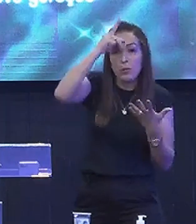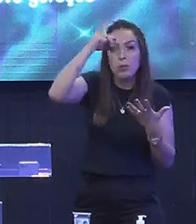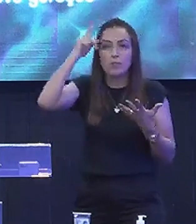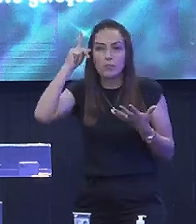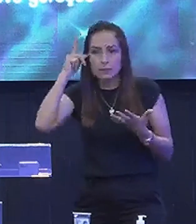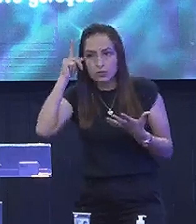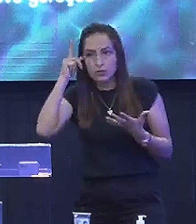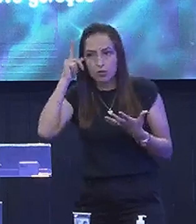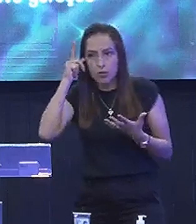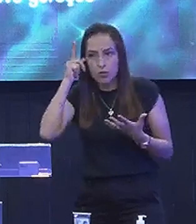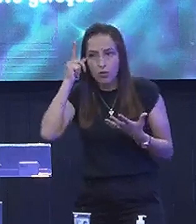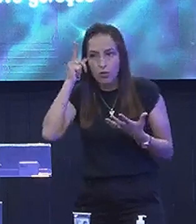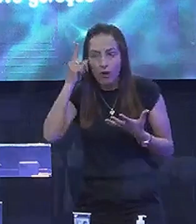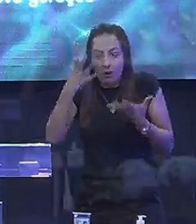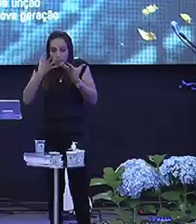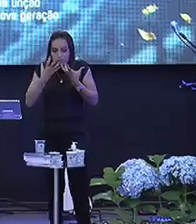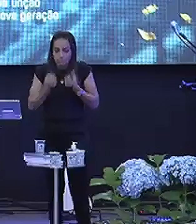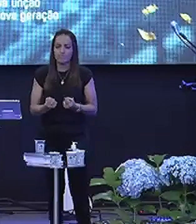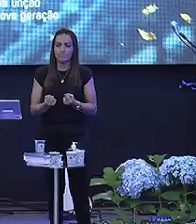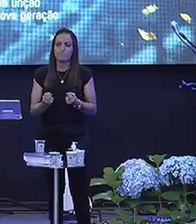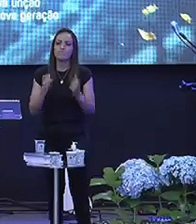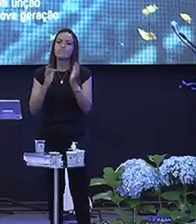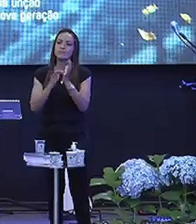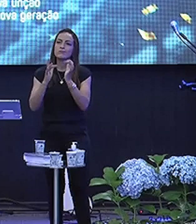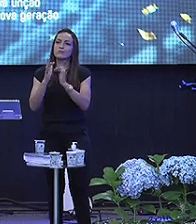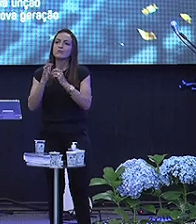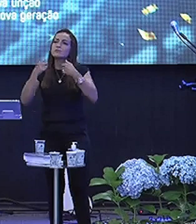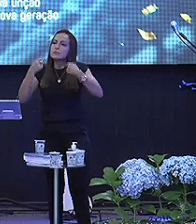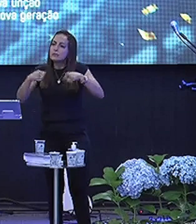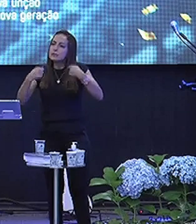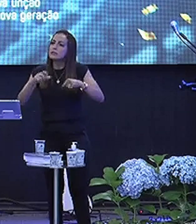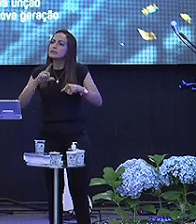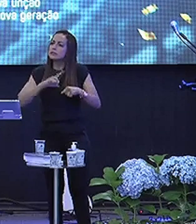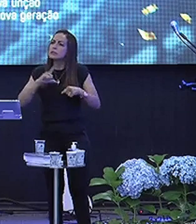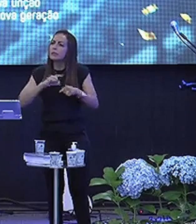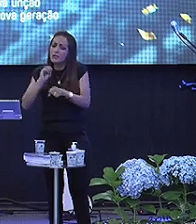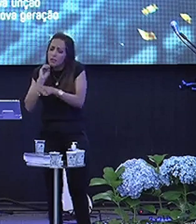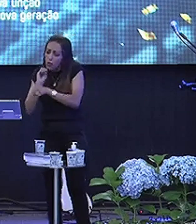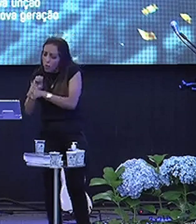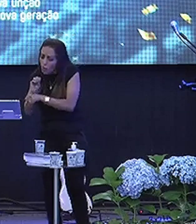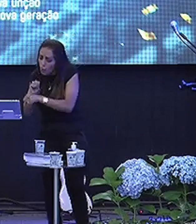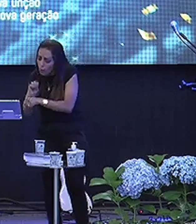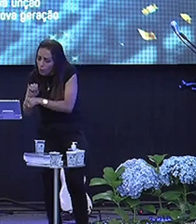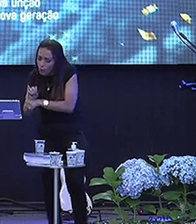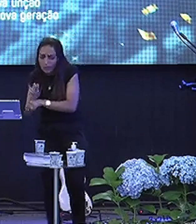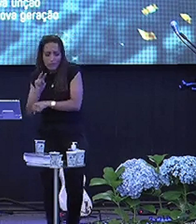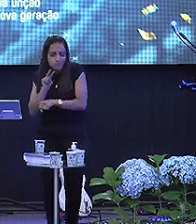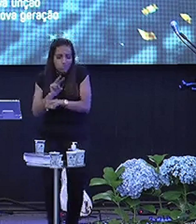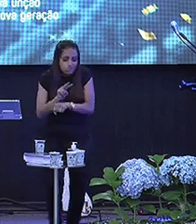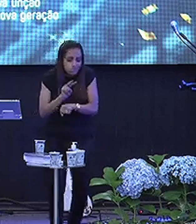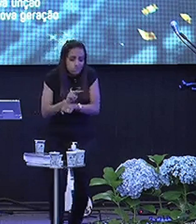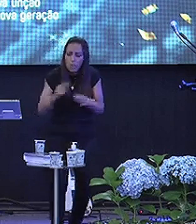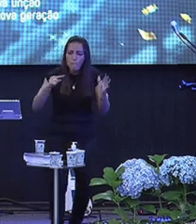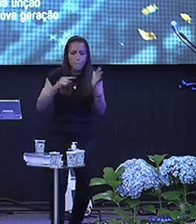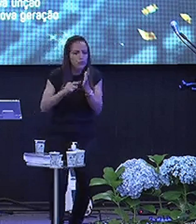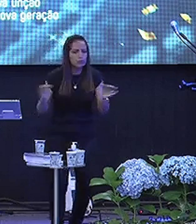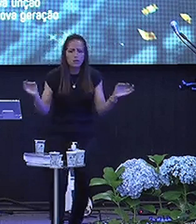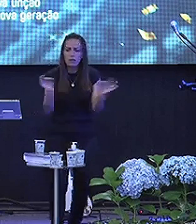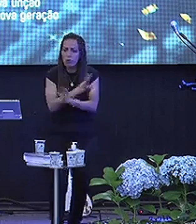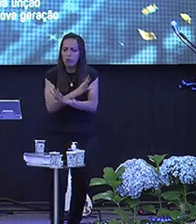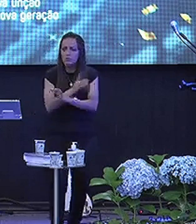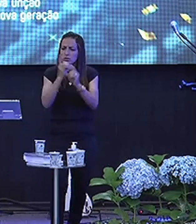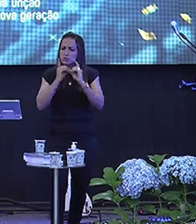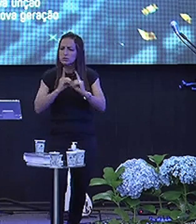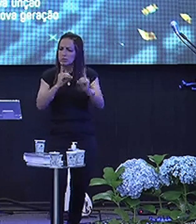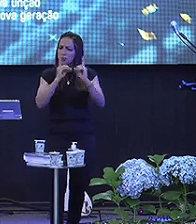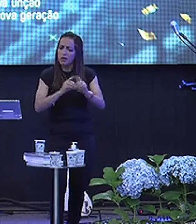Converte Tem que ter Alguém Que cuida dela Ponto final Discipulado É uma